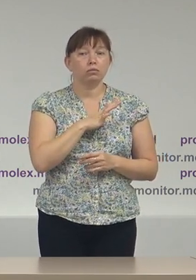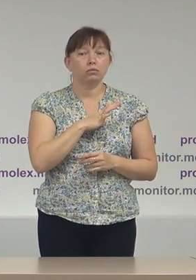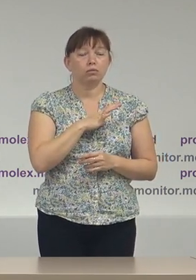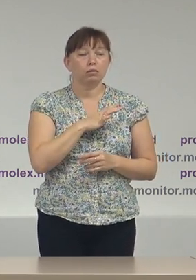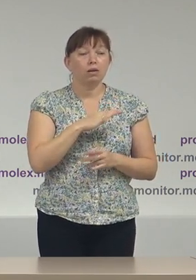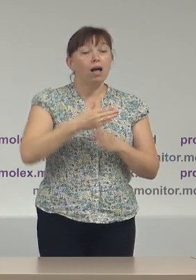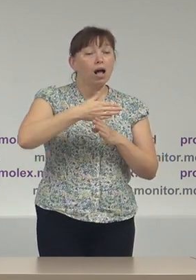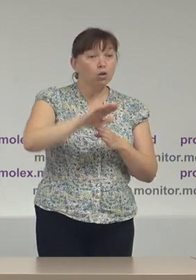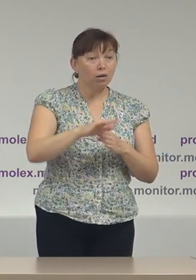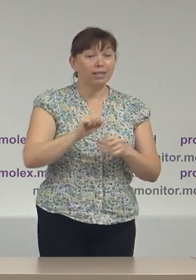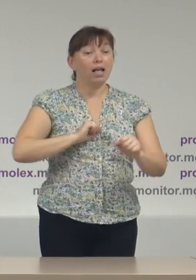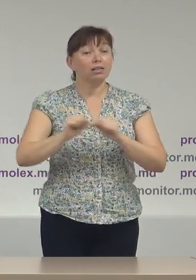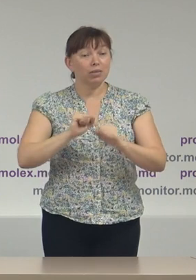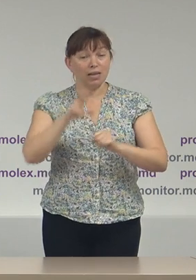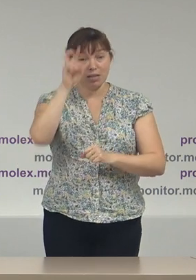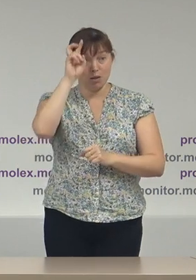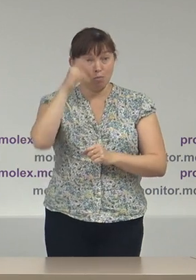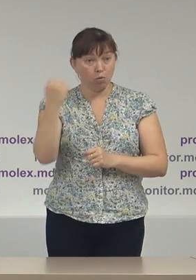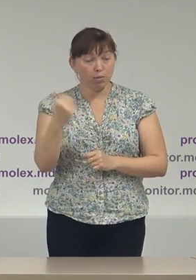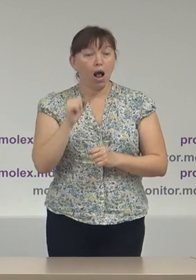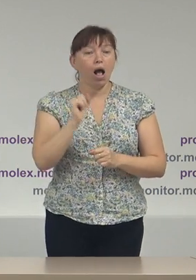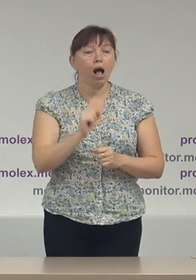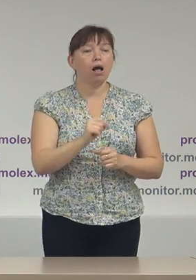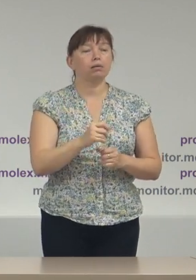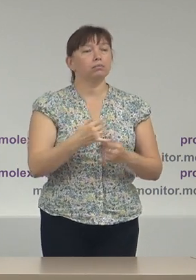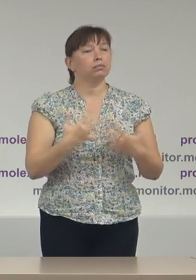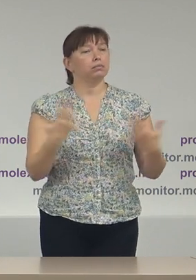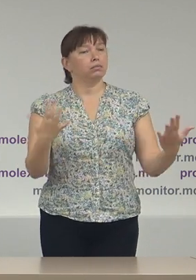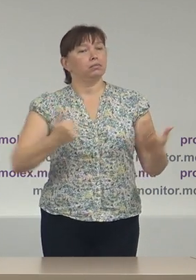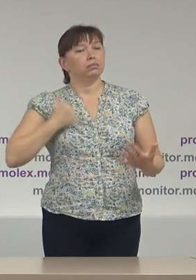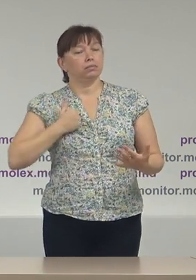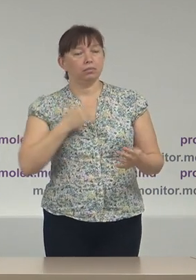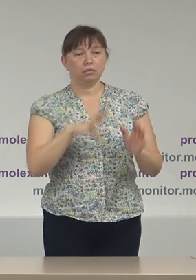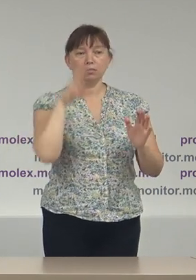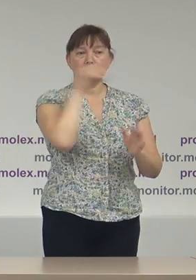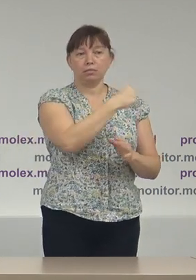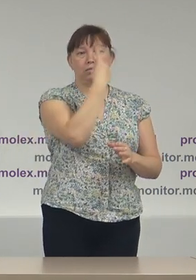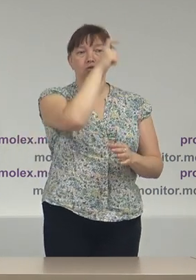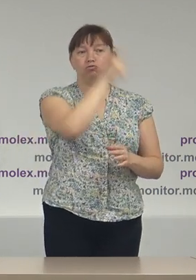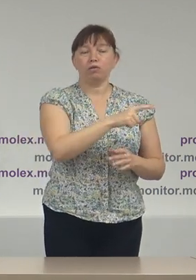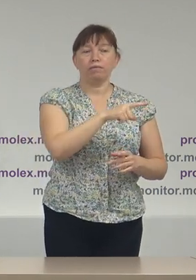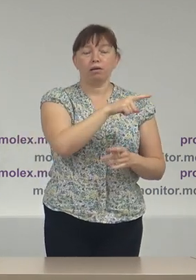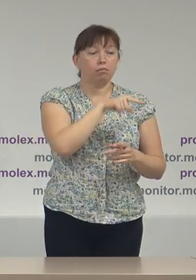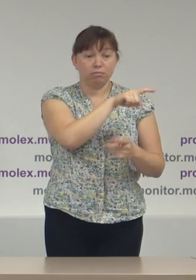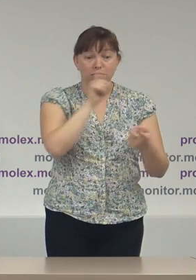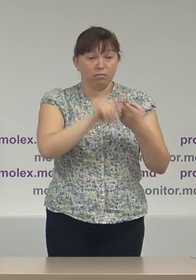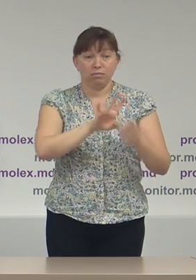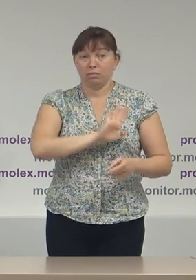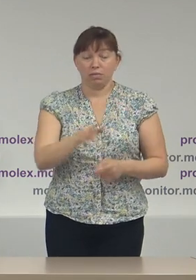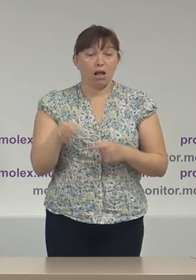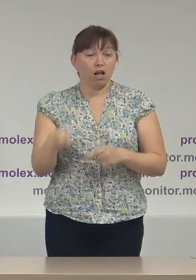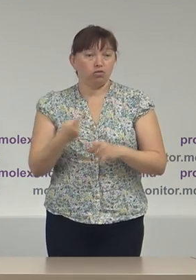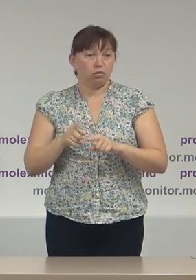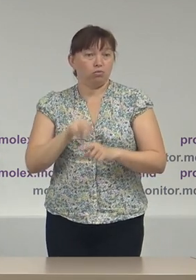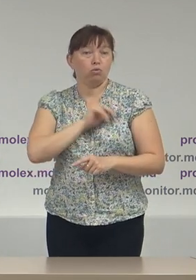alocate de către administrațiile publice, dar meritele, laudele, sunt făcute de actori care nu au tangență directă cu acest